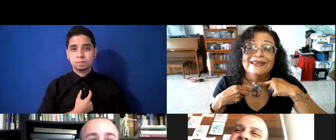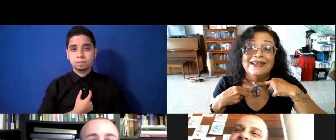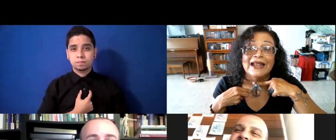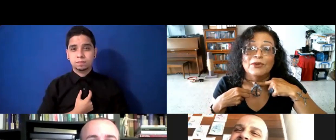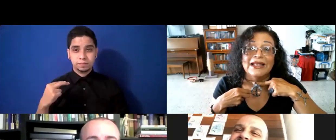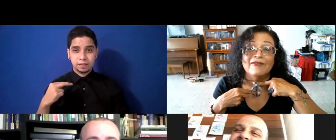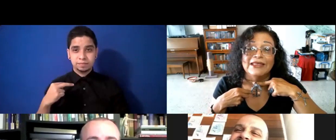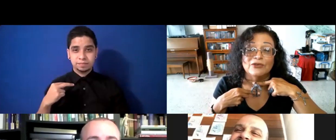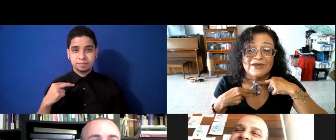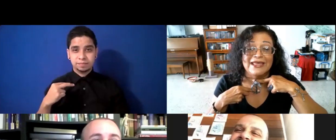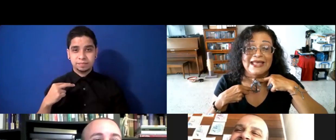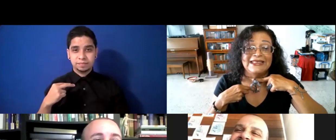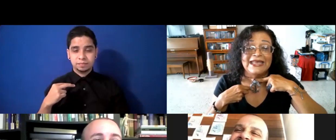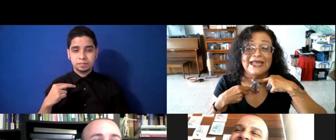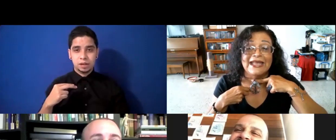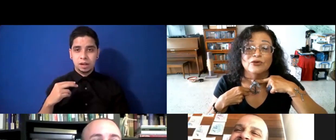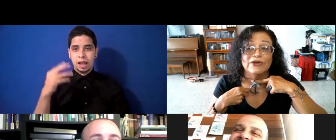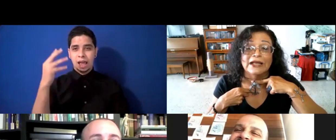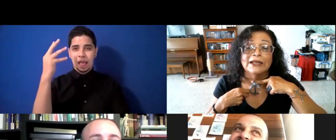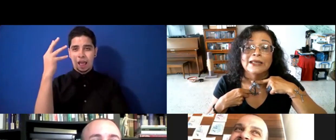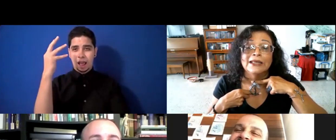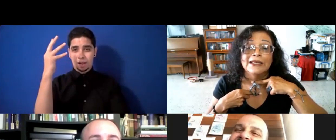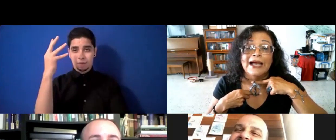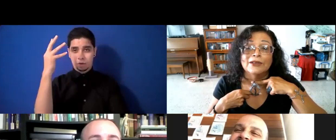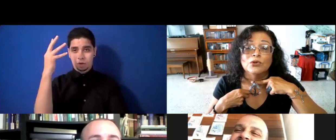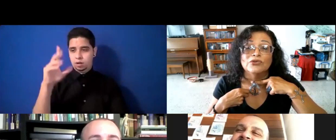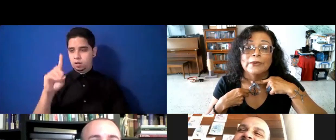El árbol de la vida. ¿Tú sabes de quién es esto, Frank? A que tú no sabes.